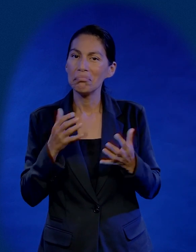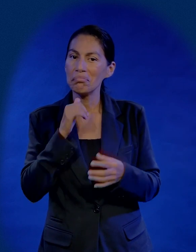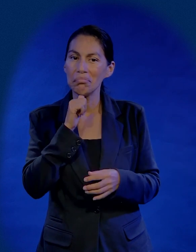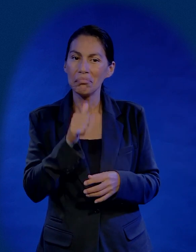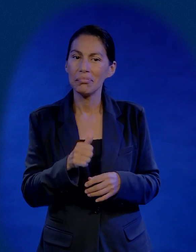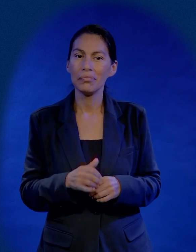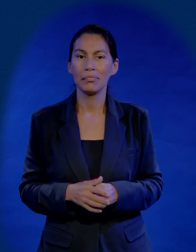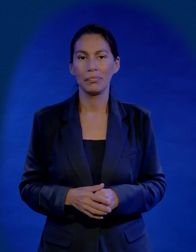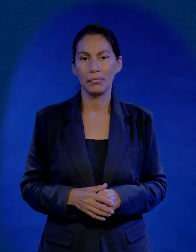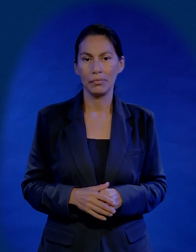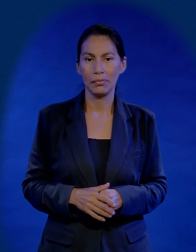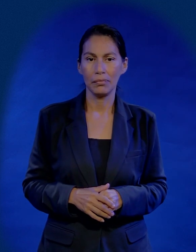no lo hizo,